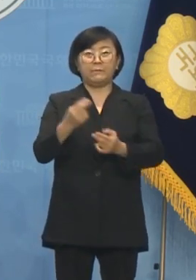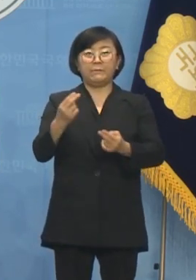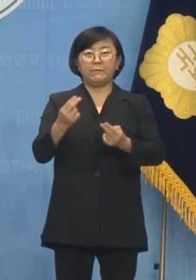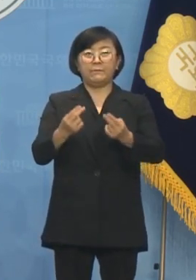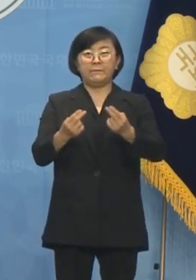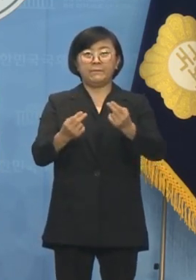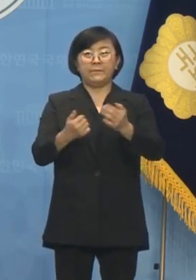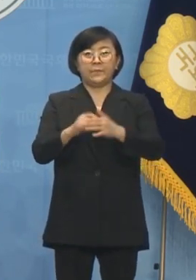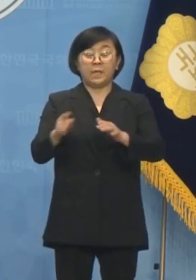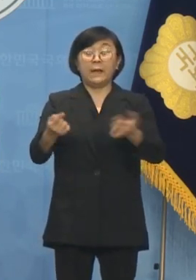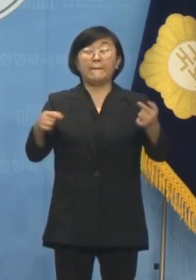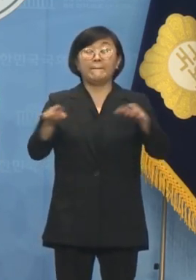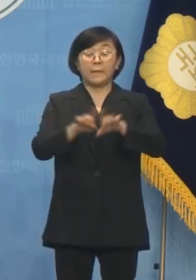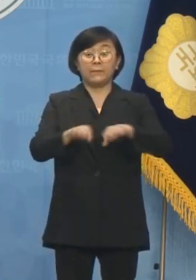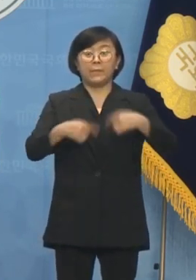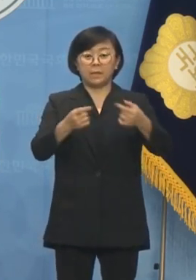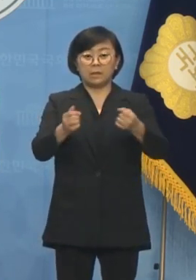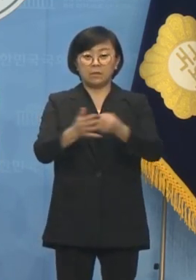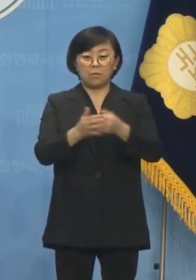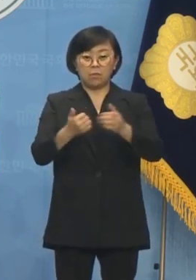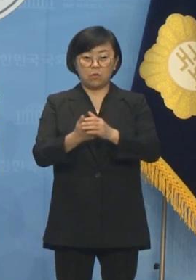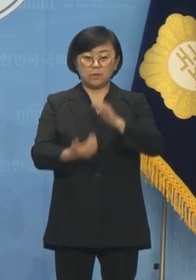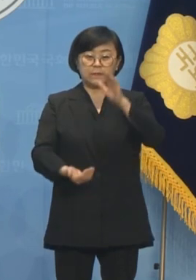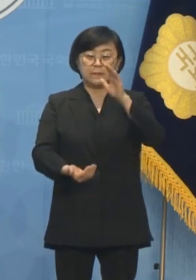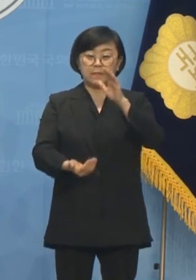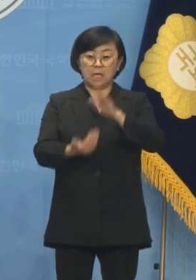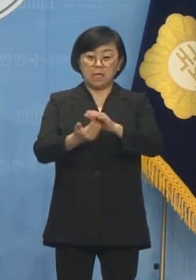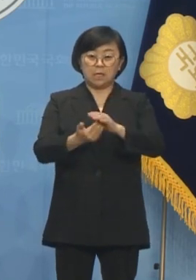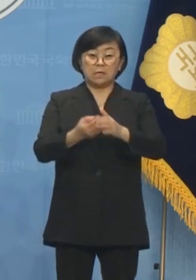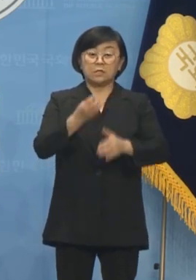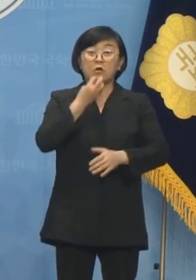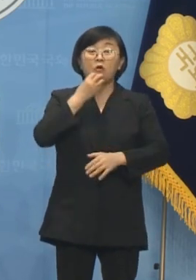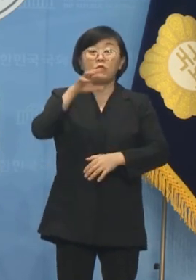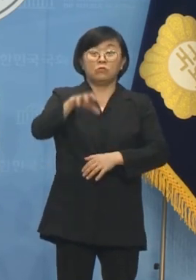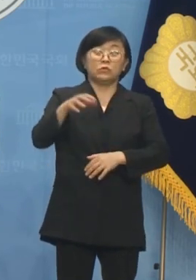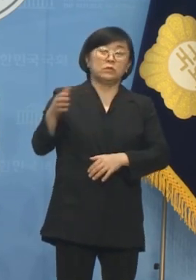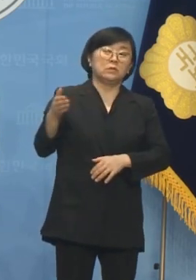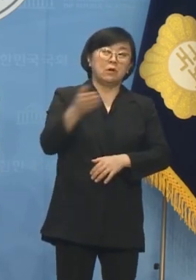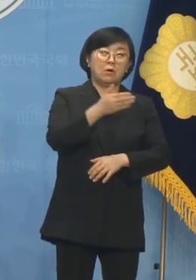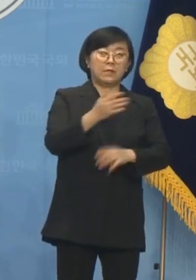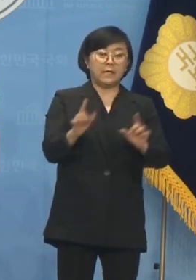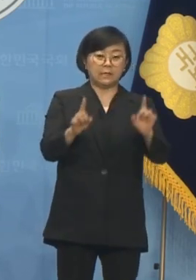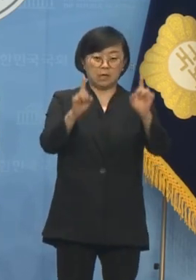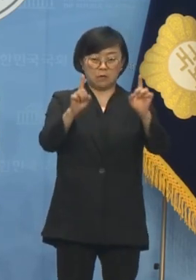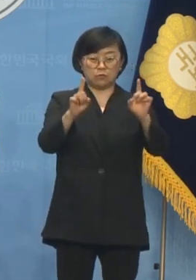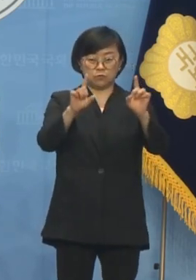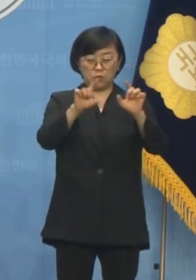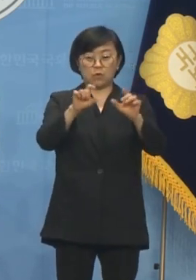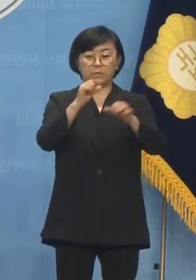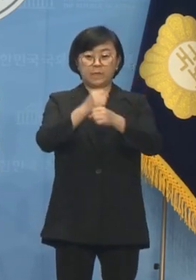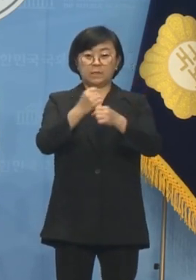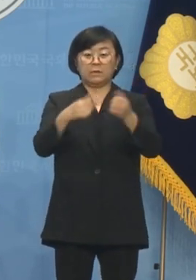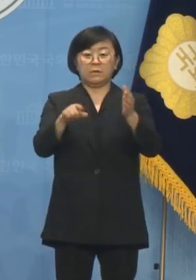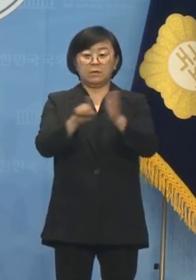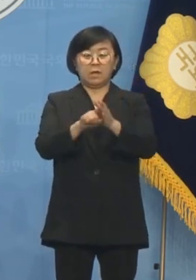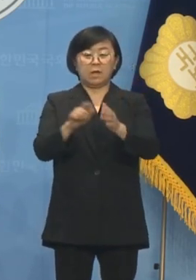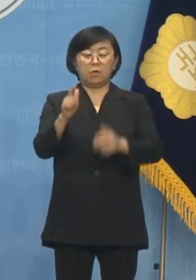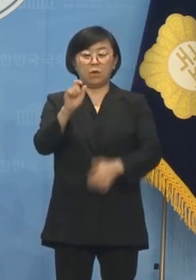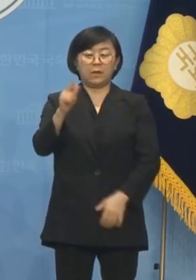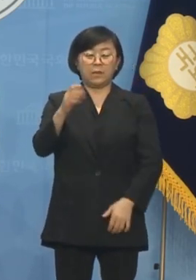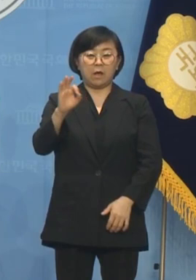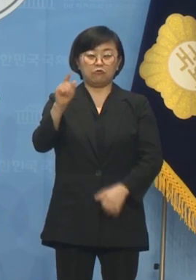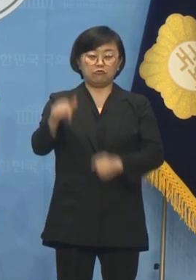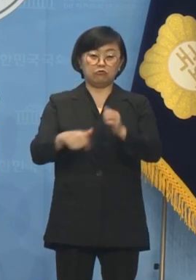결성에 함께하였고, 최대 격전지인 서울에서부터 1대1 구도를 만들기 위해 관악고를